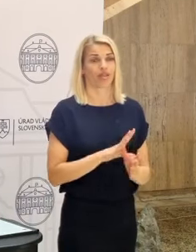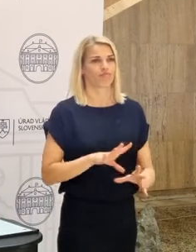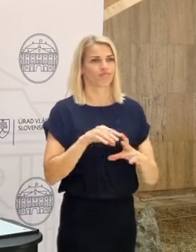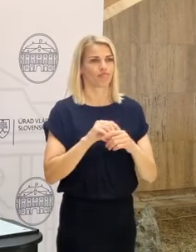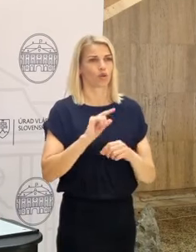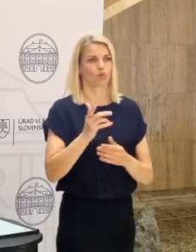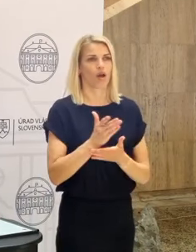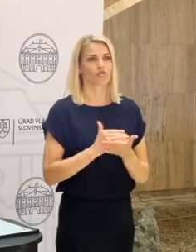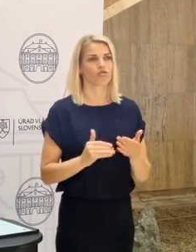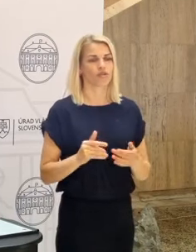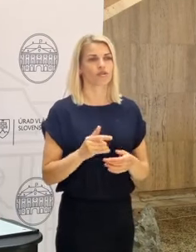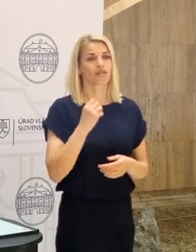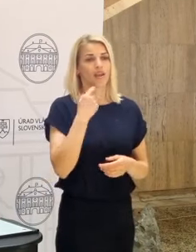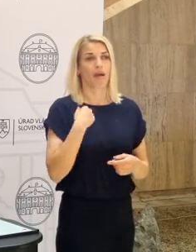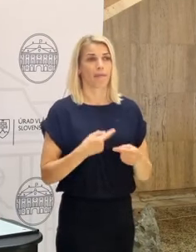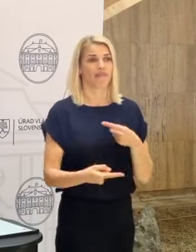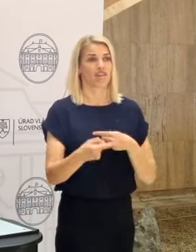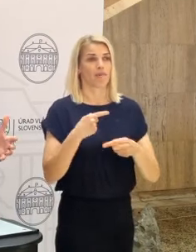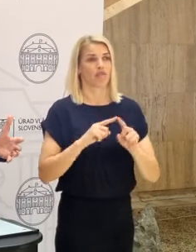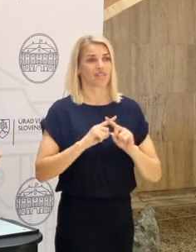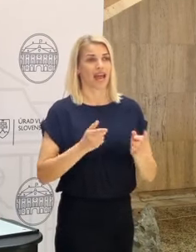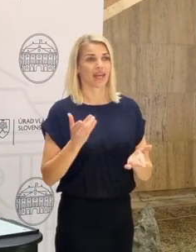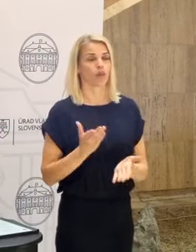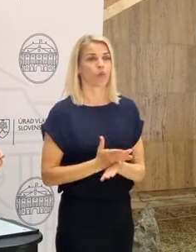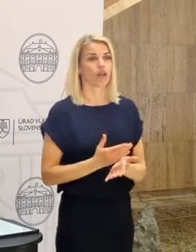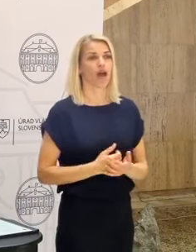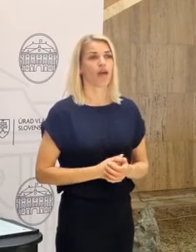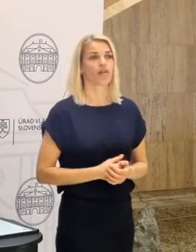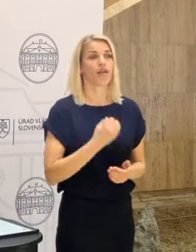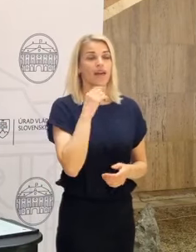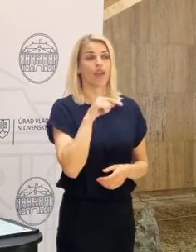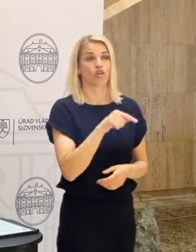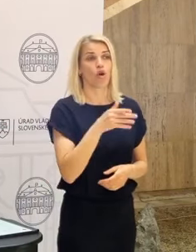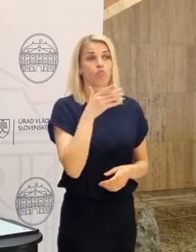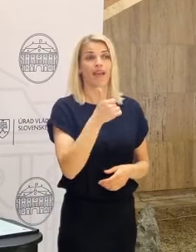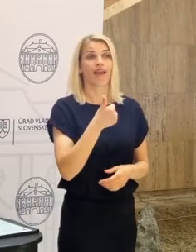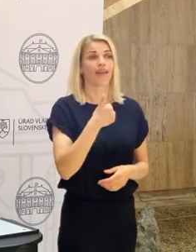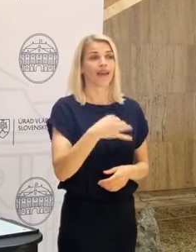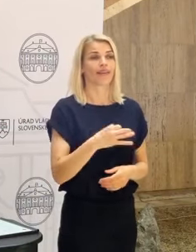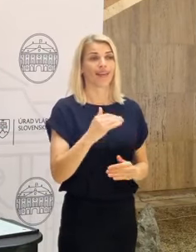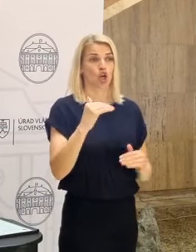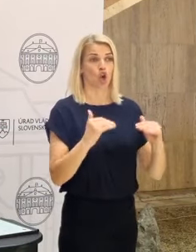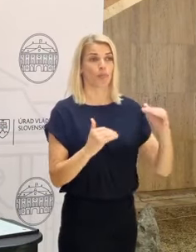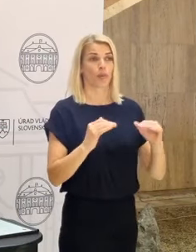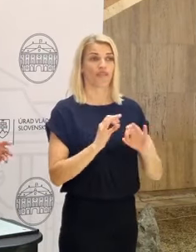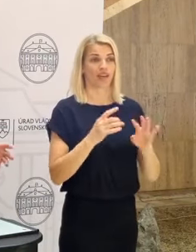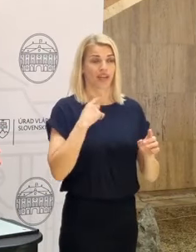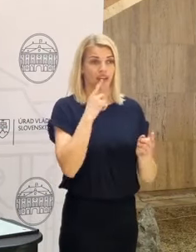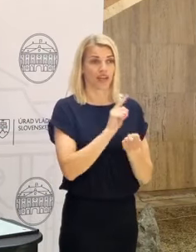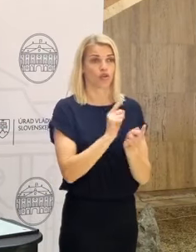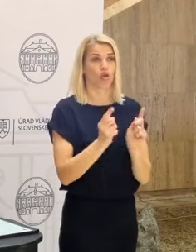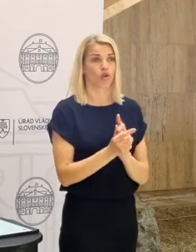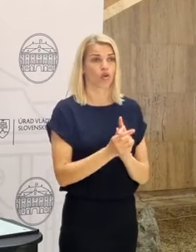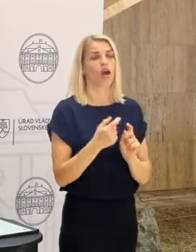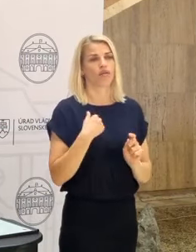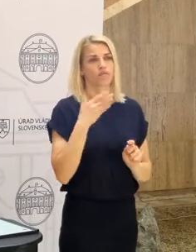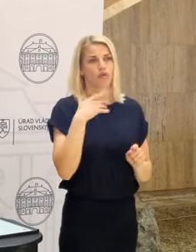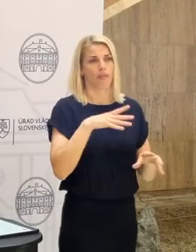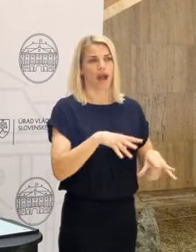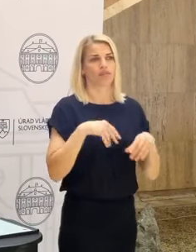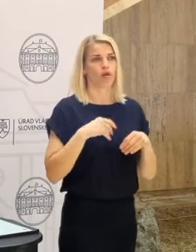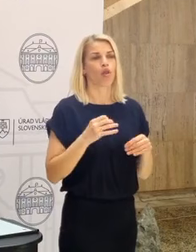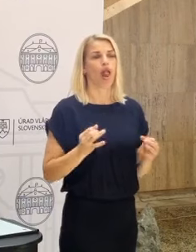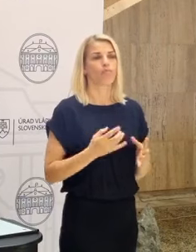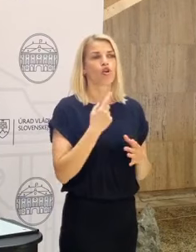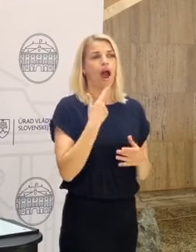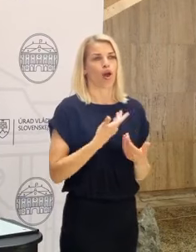druhej časti. Ak ju máme vymeniť za nejakú inú daň, ak to bude jediný kompromis, na ktorom sa vieme dohodnúť, budem to akceptovať, lebo je to